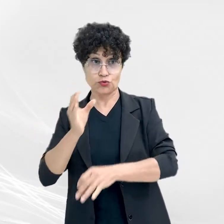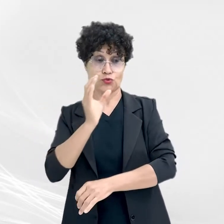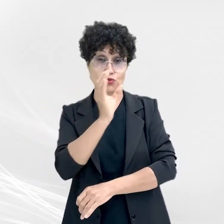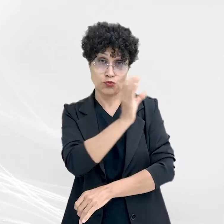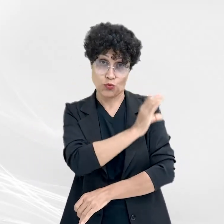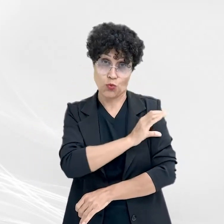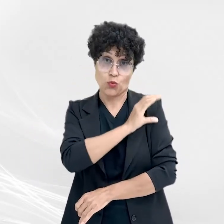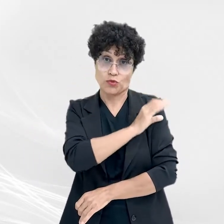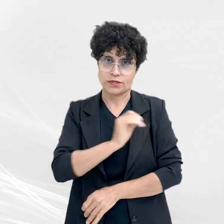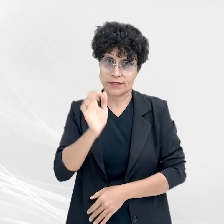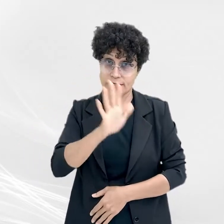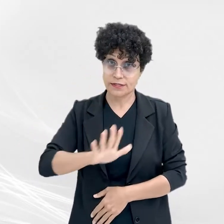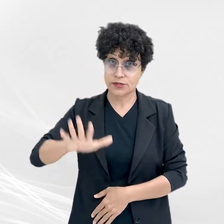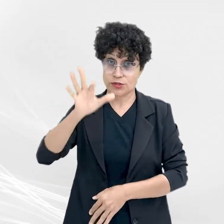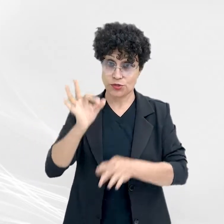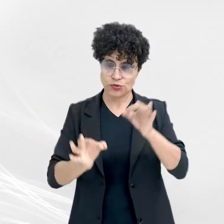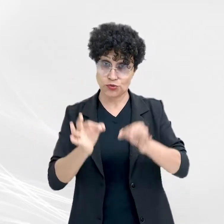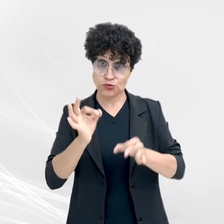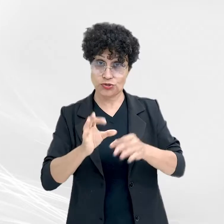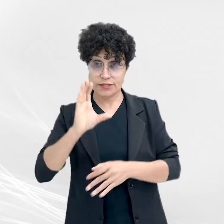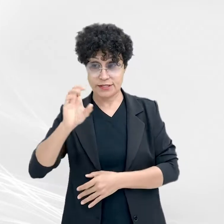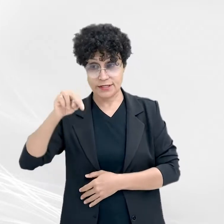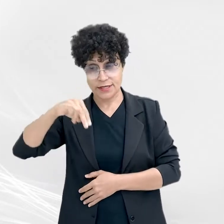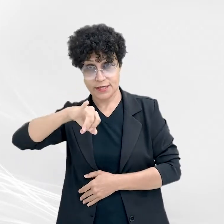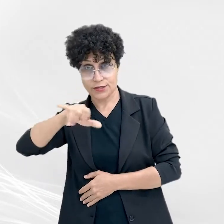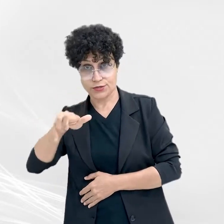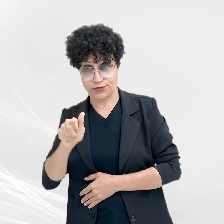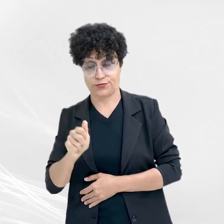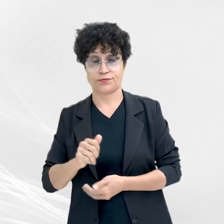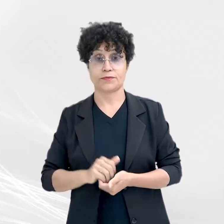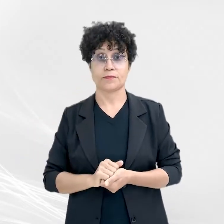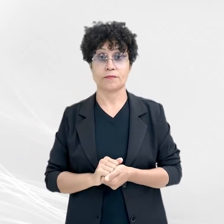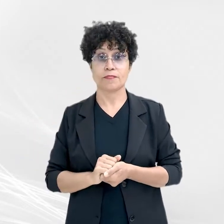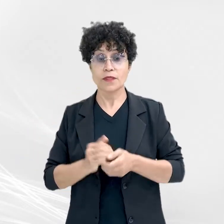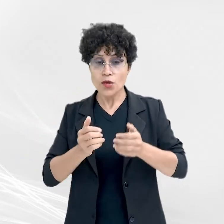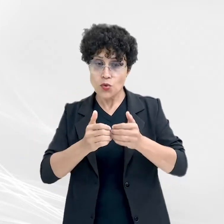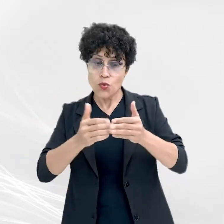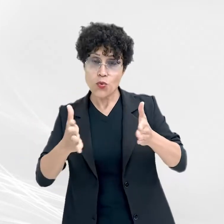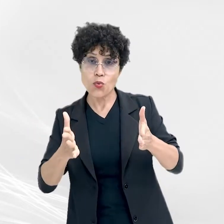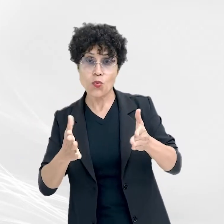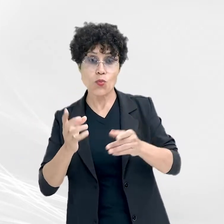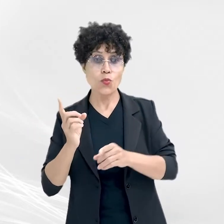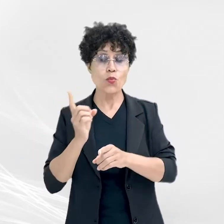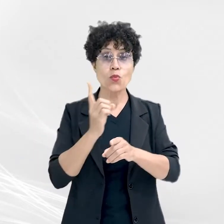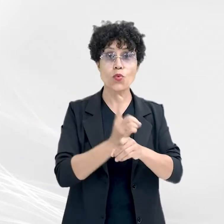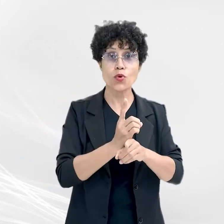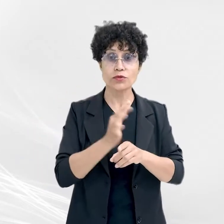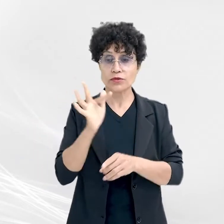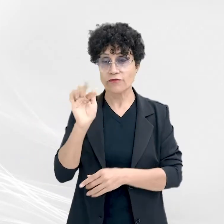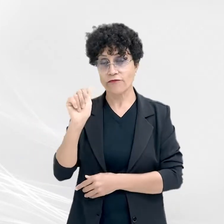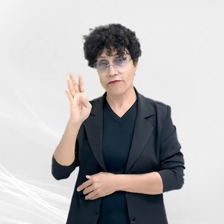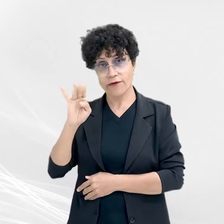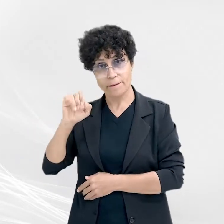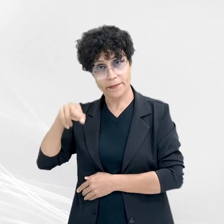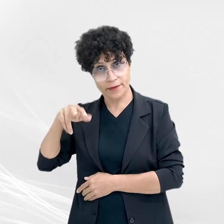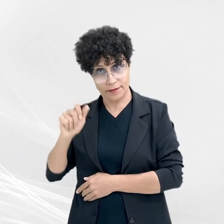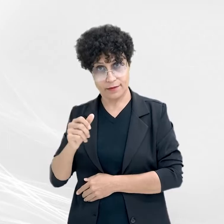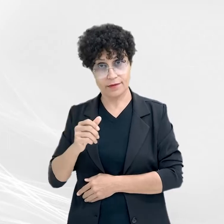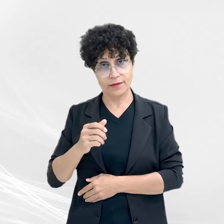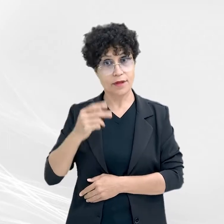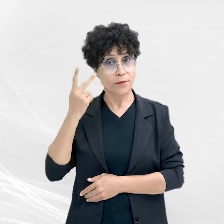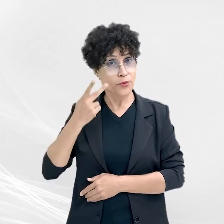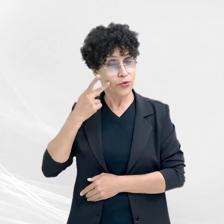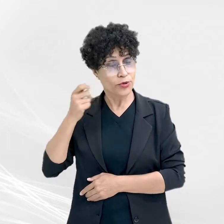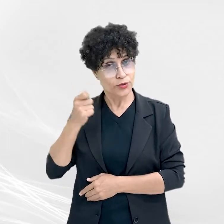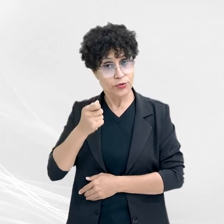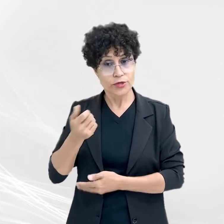Conselho Nacional de Justiça, o CNJ. O encontro foi aberto pela Procuradora Fabiana Costa e os trabalhos